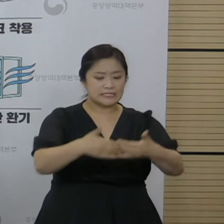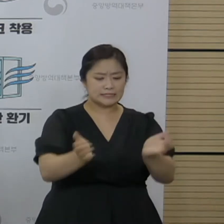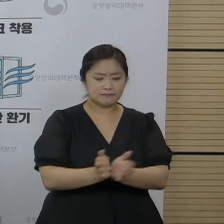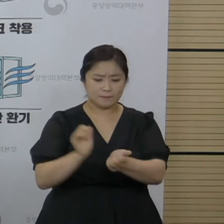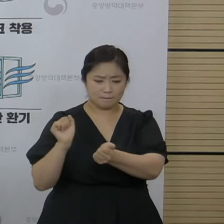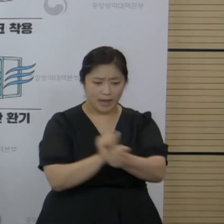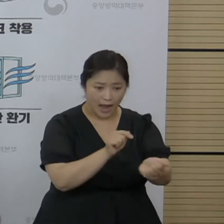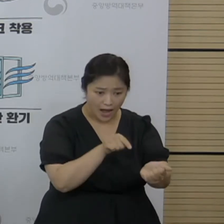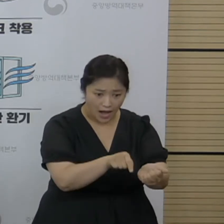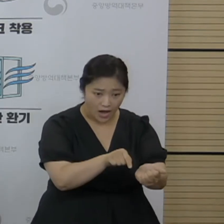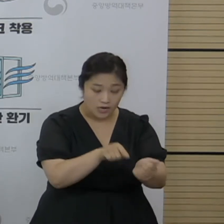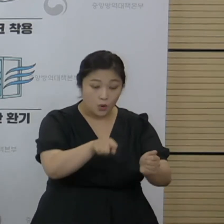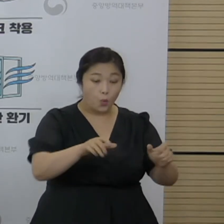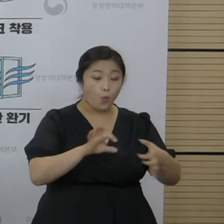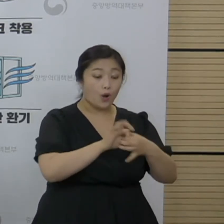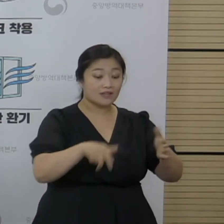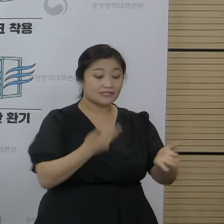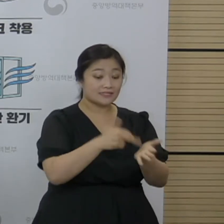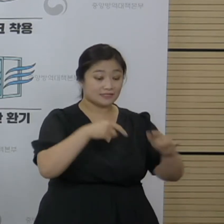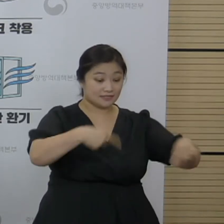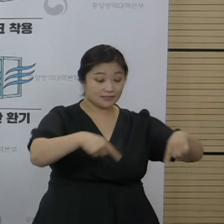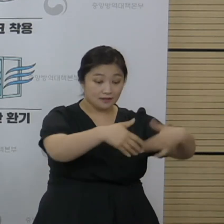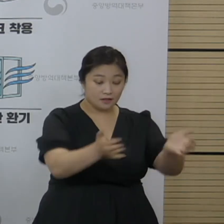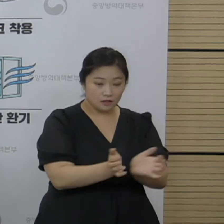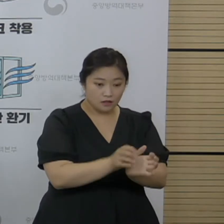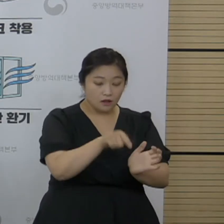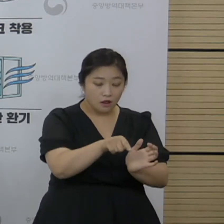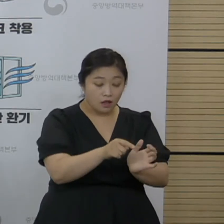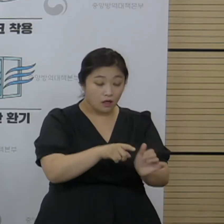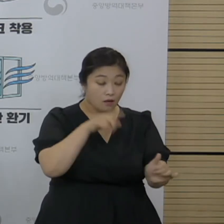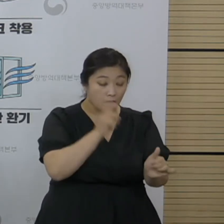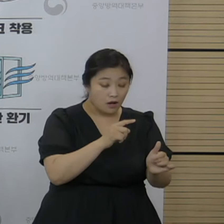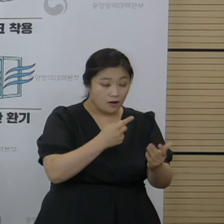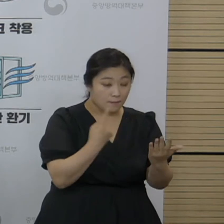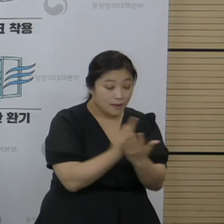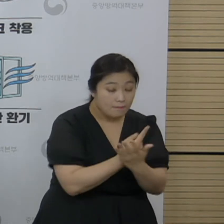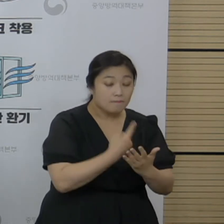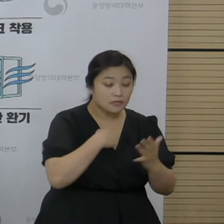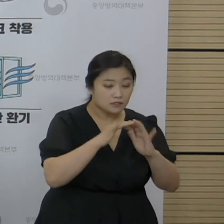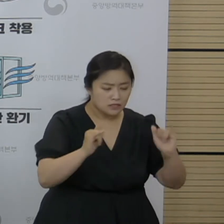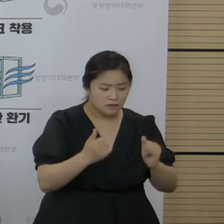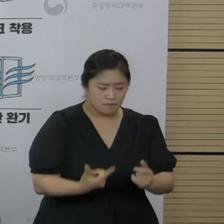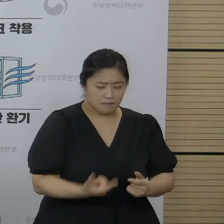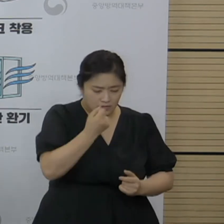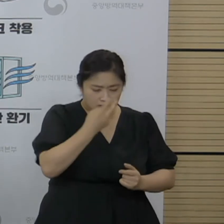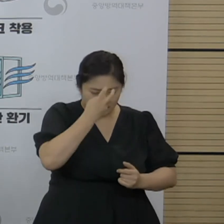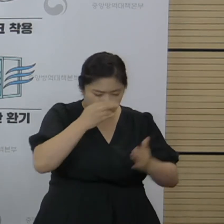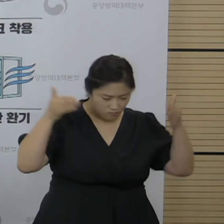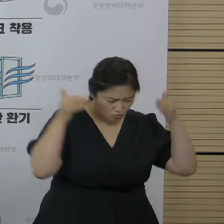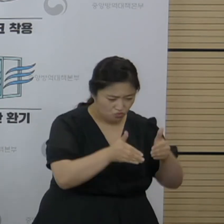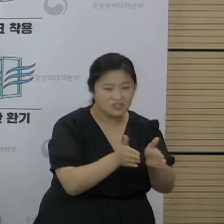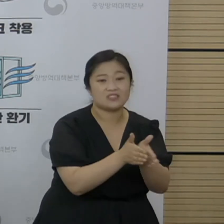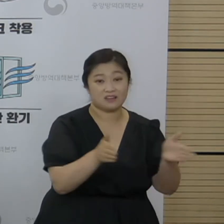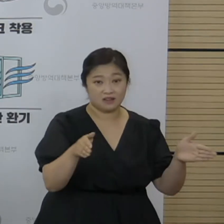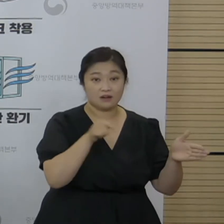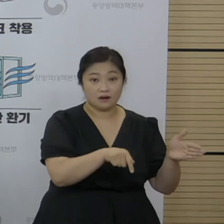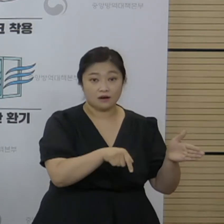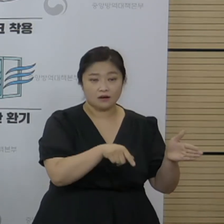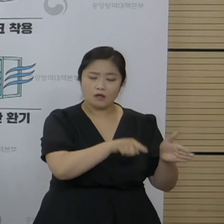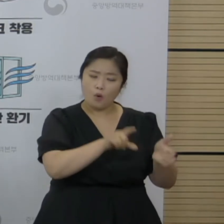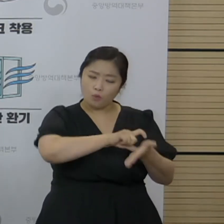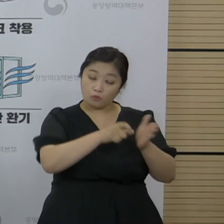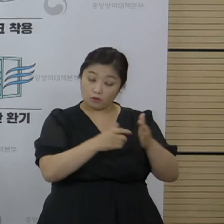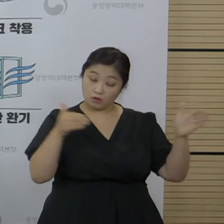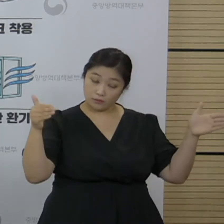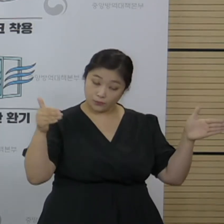사례가 발생하면 해당 지자체에서는 일단은 노출자에 대한 신속한 일제검사에 집중을 하게 됩니다. 그게 어느 정도